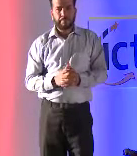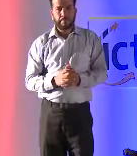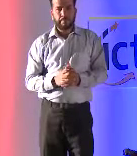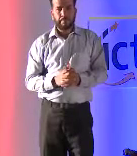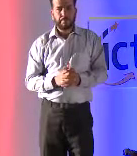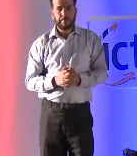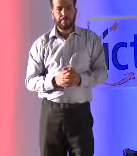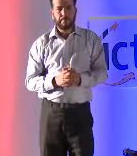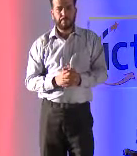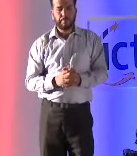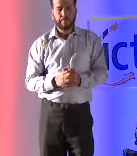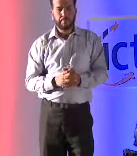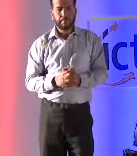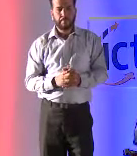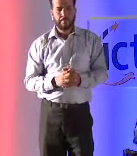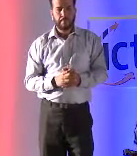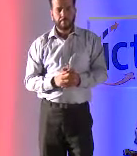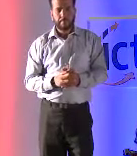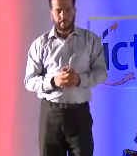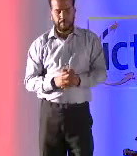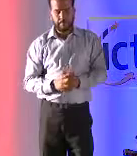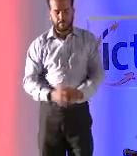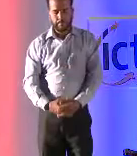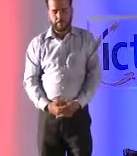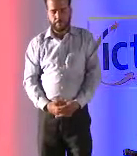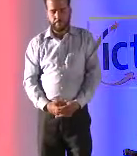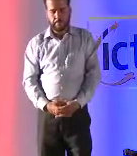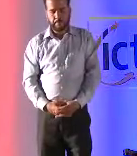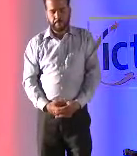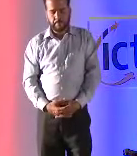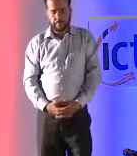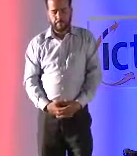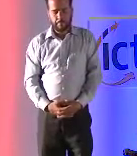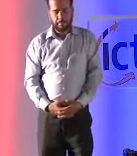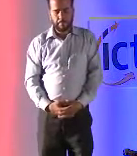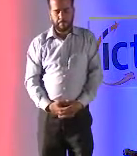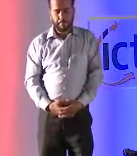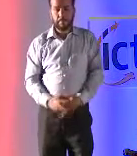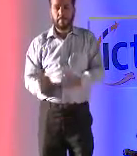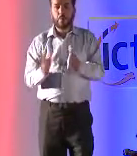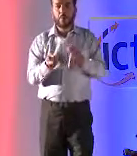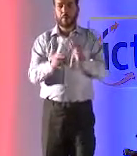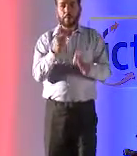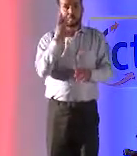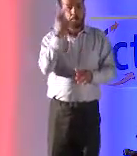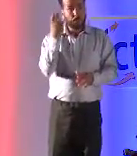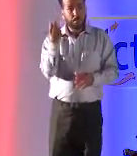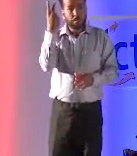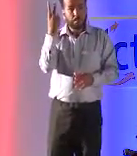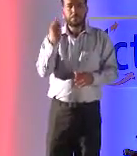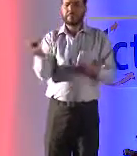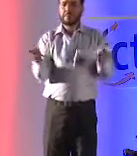من كل ما يصبح المعارضة إلى لأعجب ما لدينا وكي تضممد من60فين هذه هي فكرة